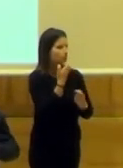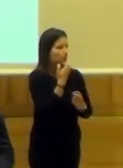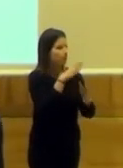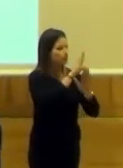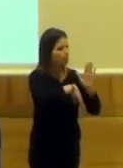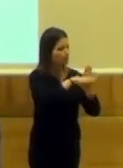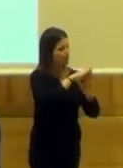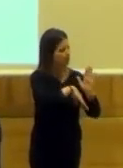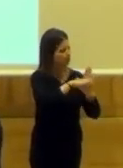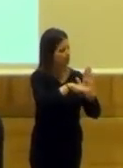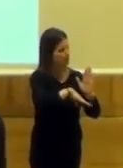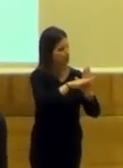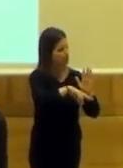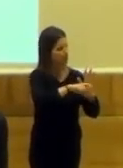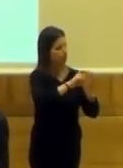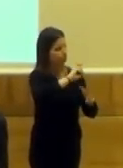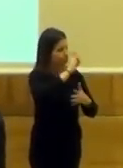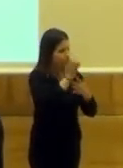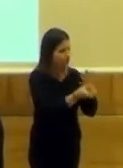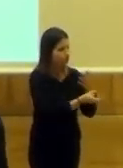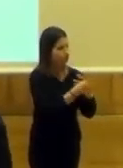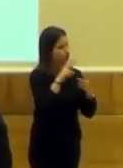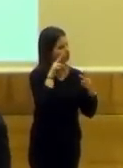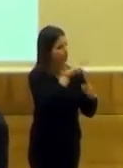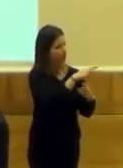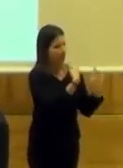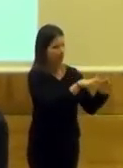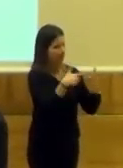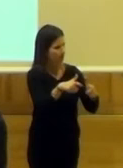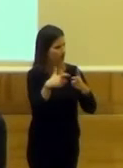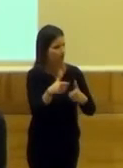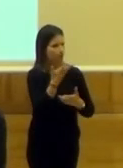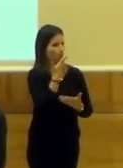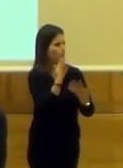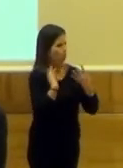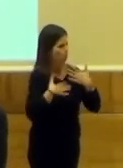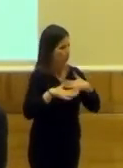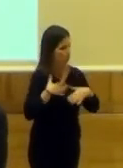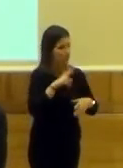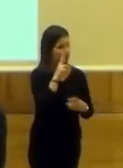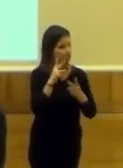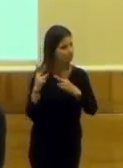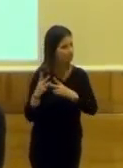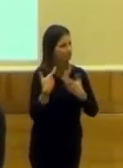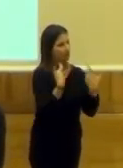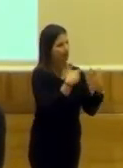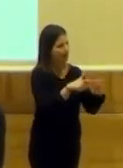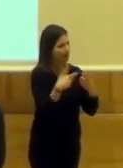programación interdisciplinar enfocada desde diversas áreas de conocimiento. Como veis, estas áreas